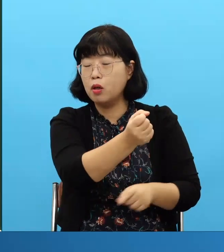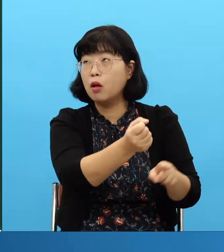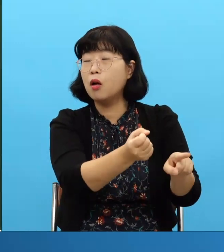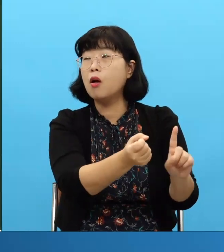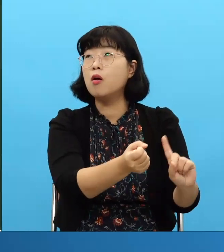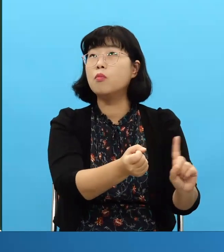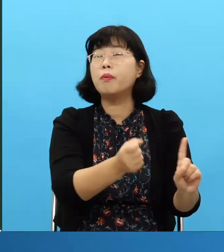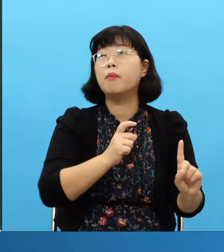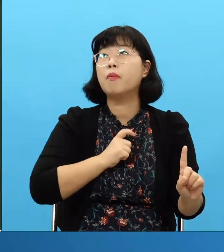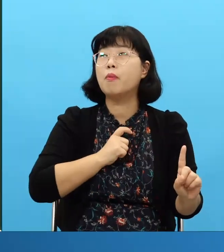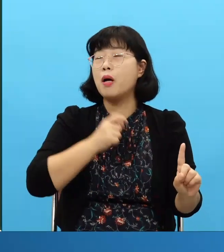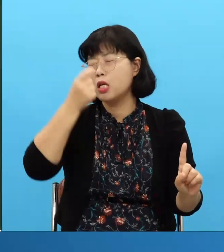era un adulto